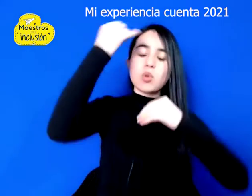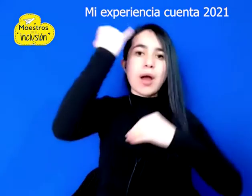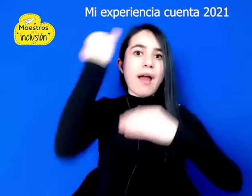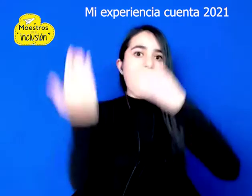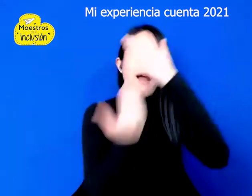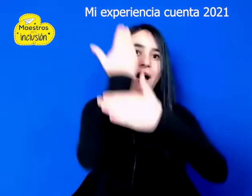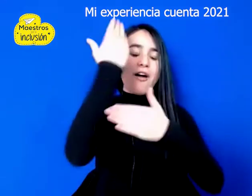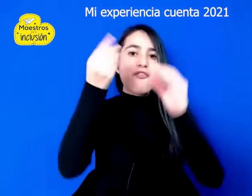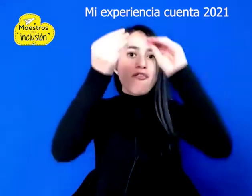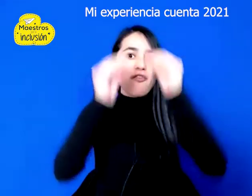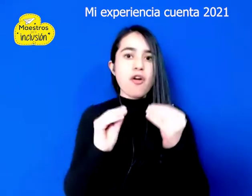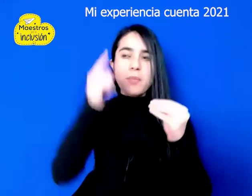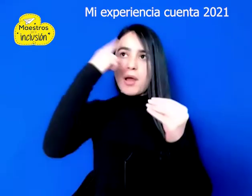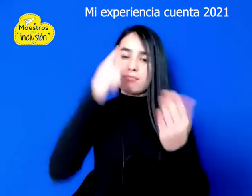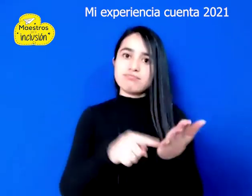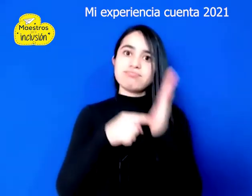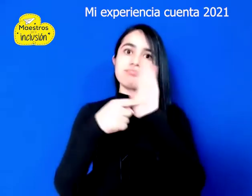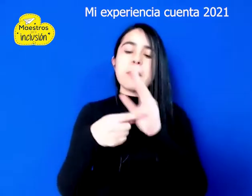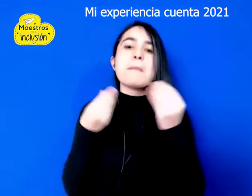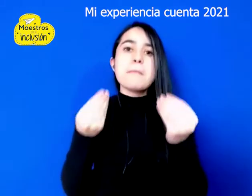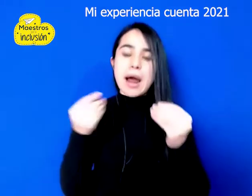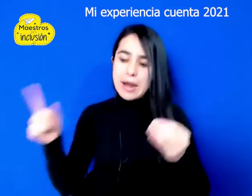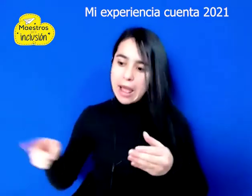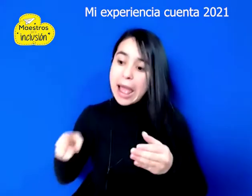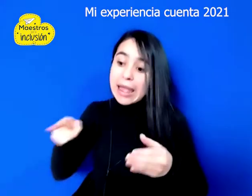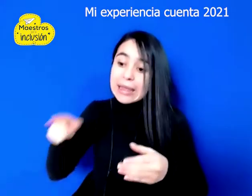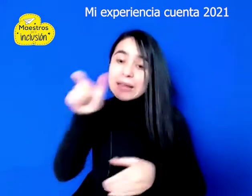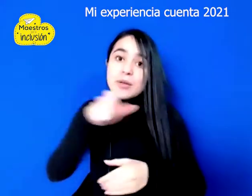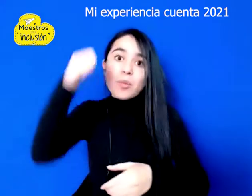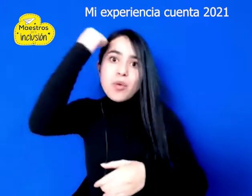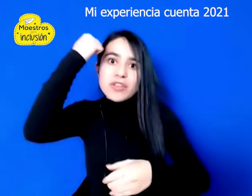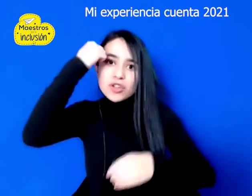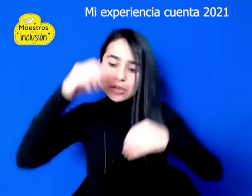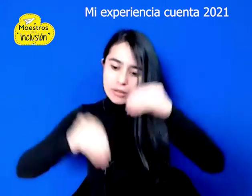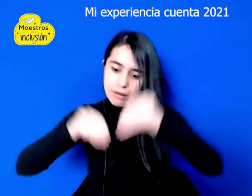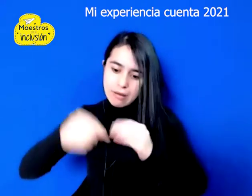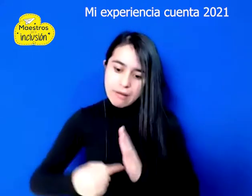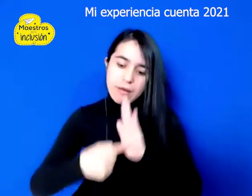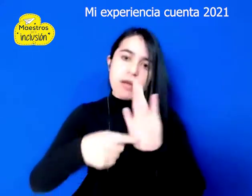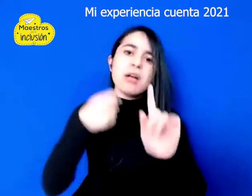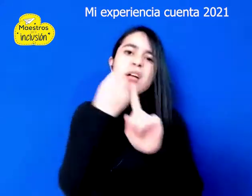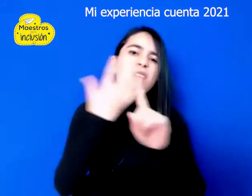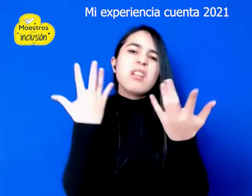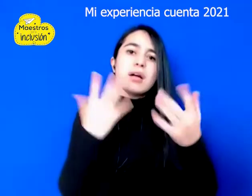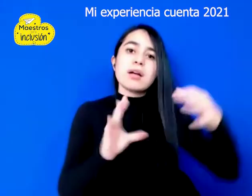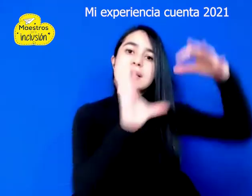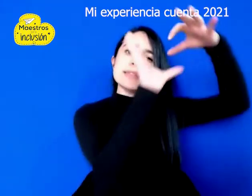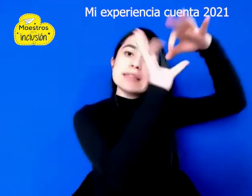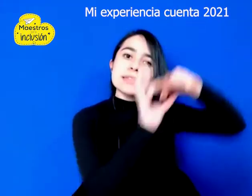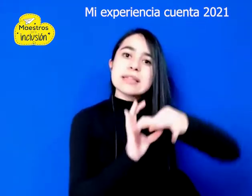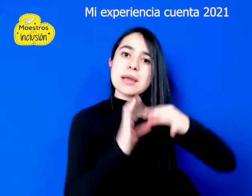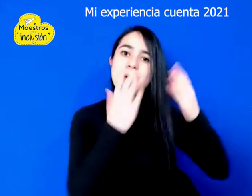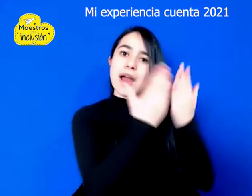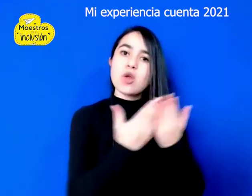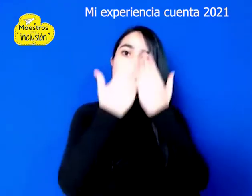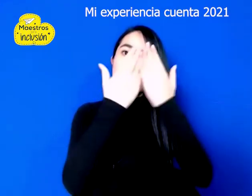Permitiendo construir y contribuir a la construcción de un sistema educativo